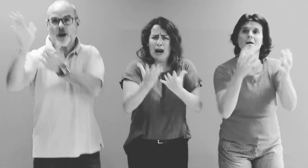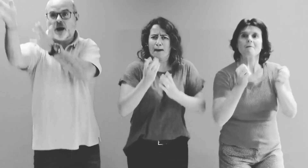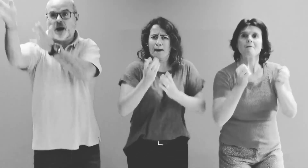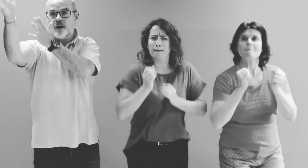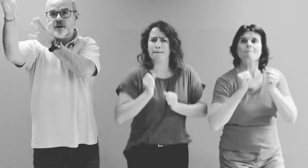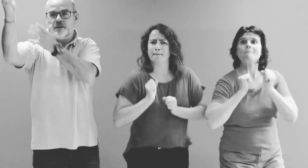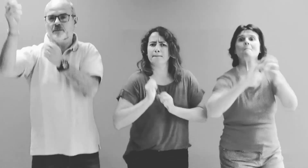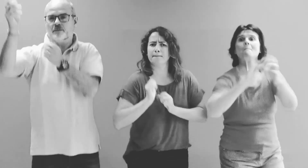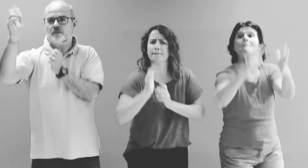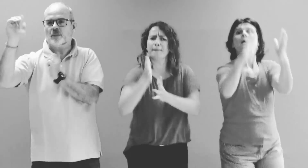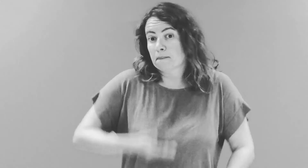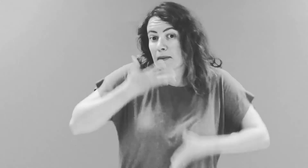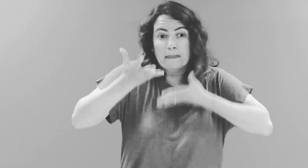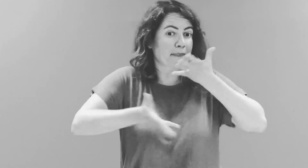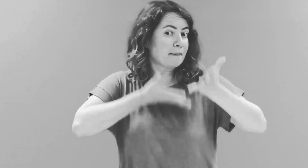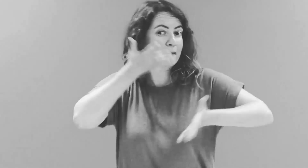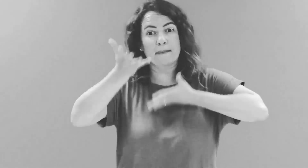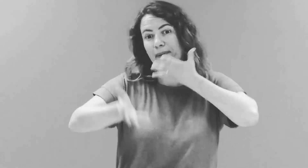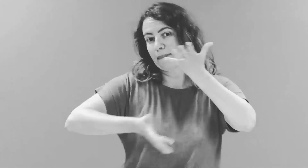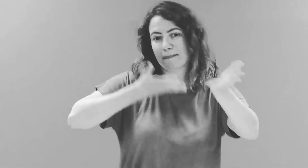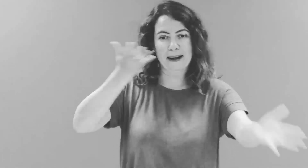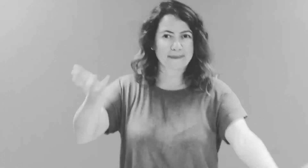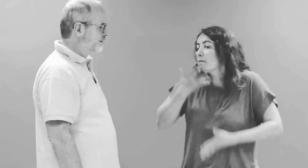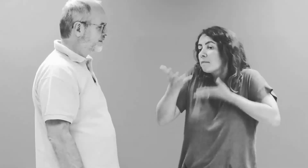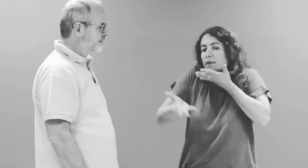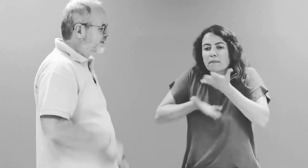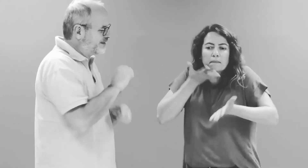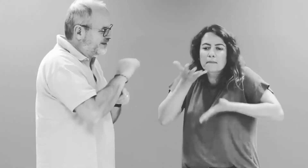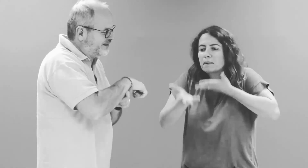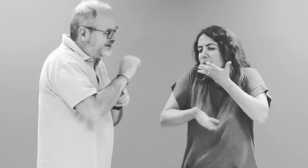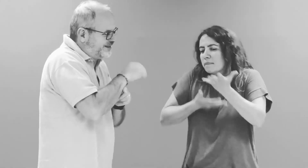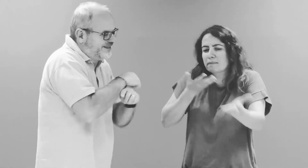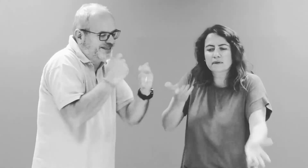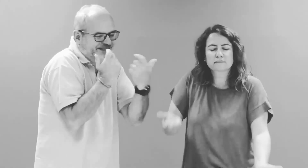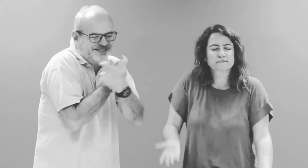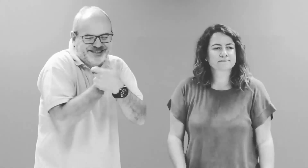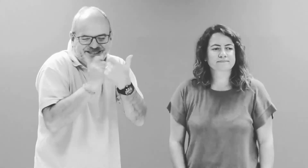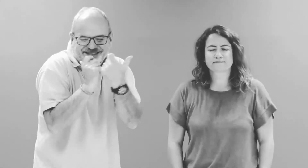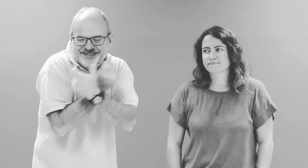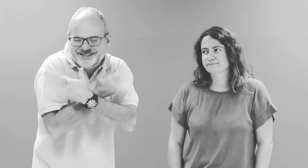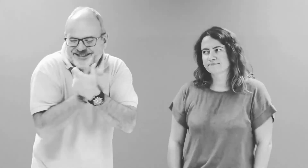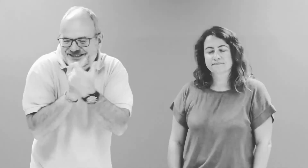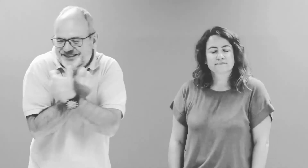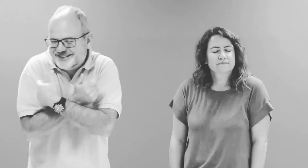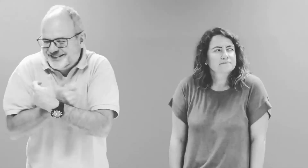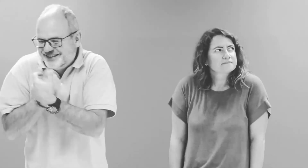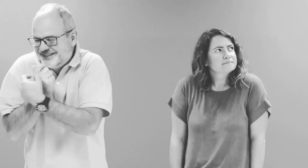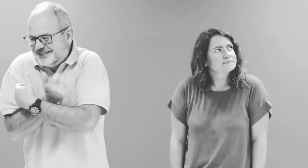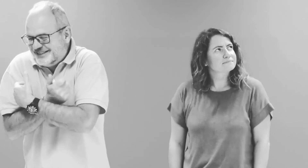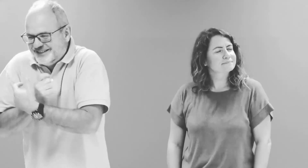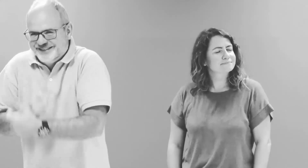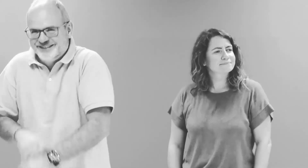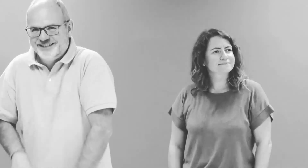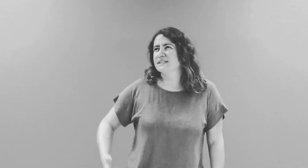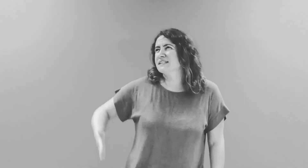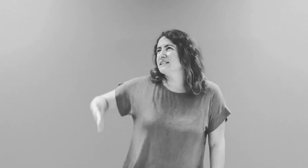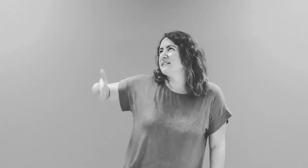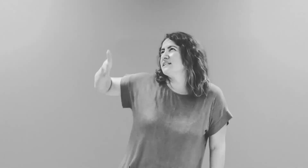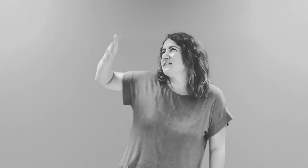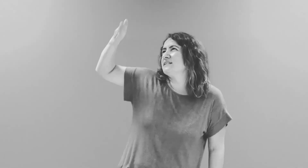cordes vocales Peut-être que je parle pour ne rien dire, que quand tu m'écoutes tu as envie de rire Que si le béton est